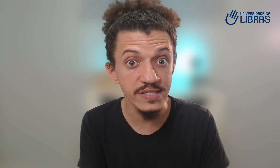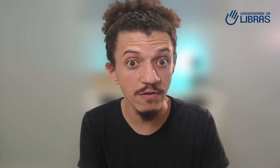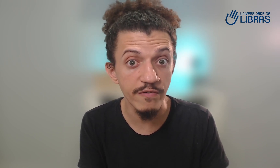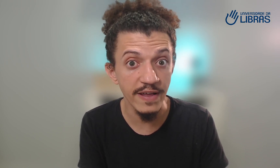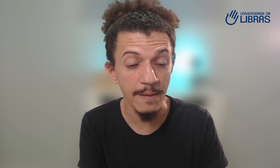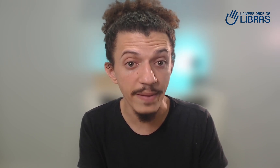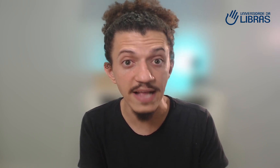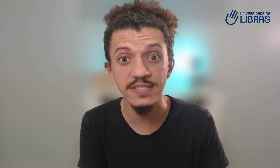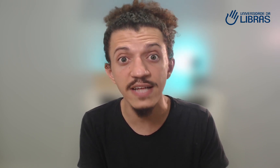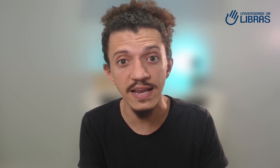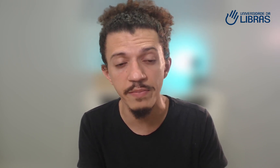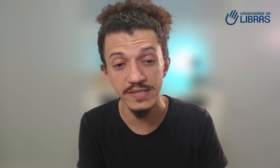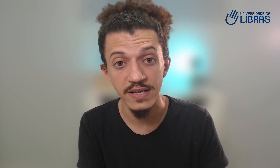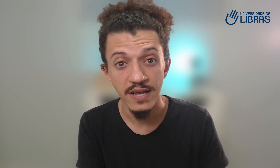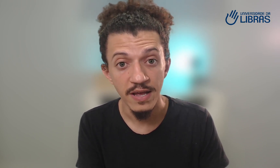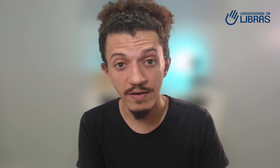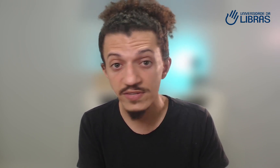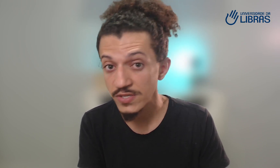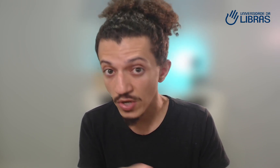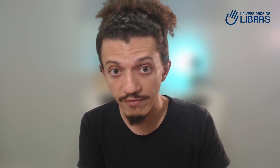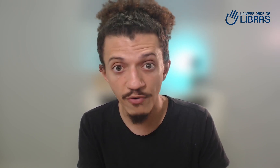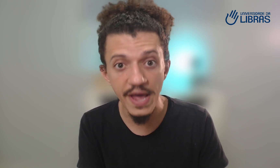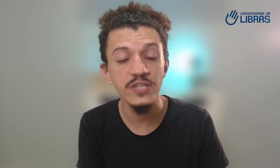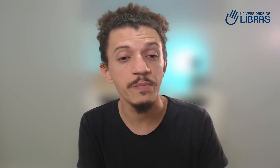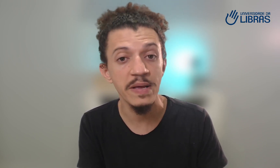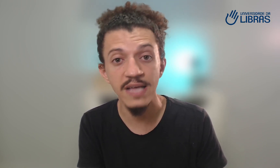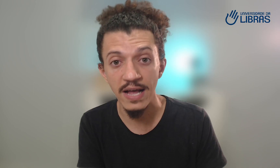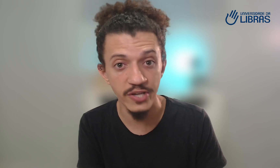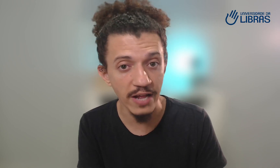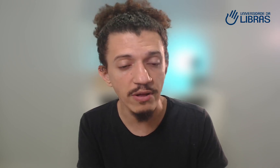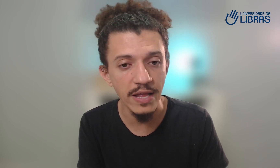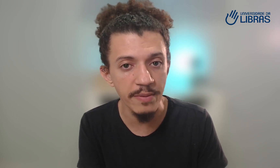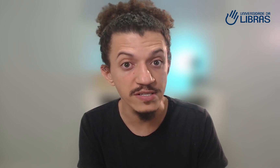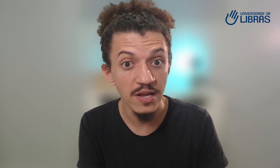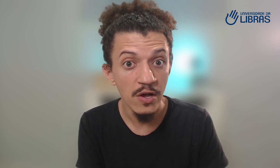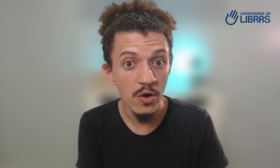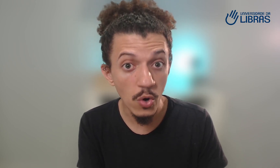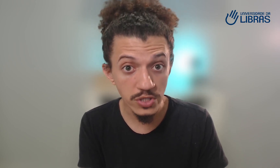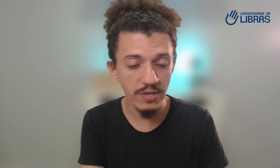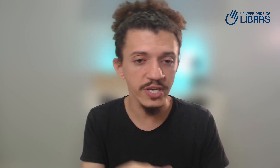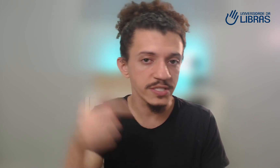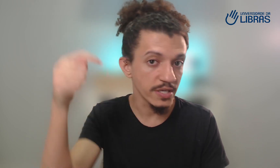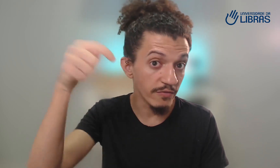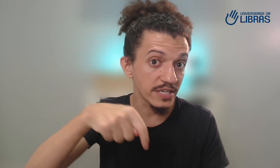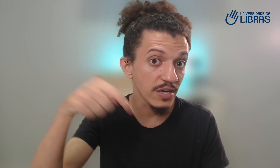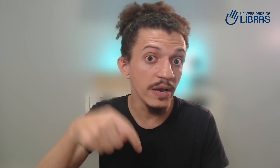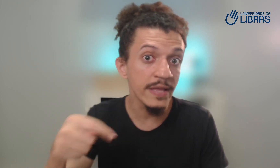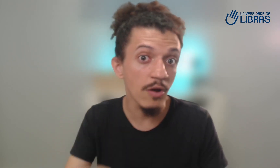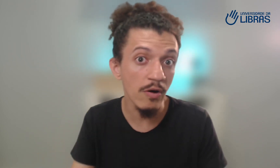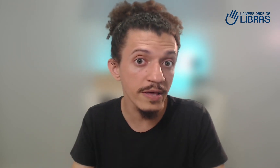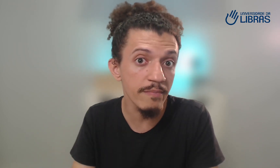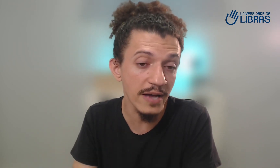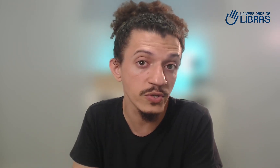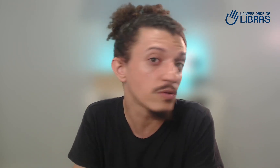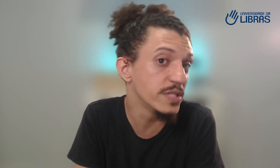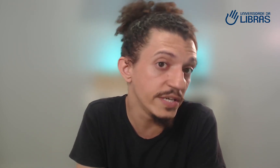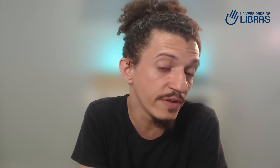desenvolver na prática na Libras, para você se tornar fluente e pensar direto em Libras, conte com a gente. Vou deixar o link logo aqui embaixo. Inclusive,